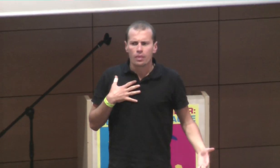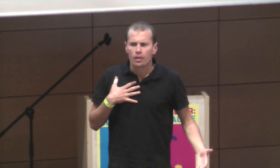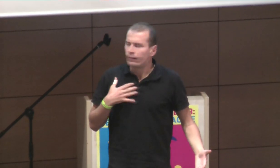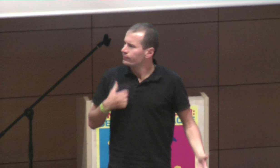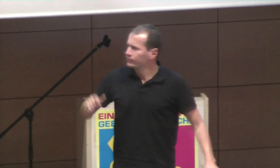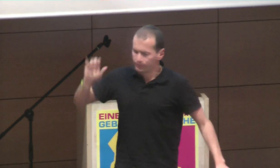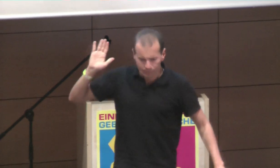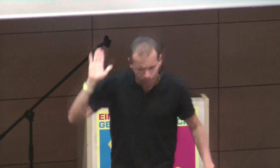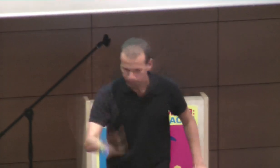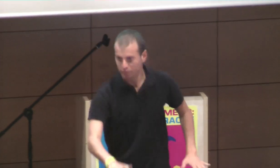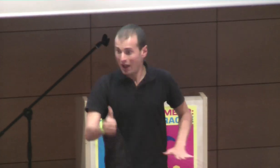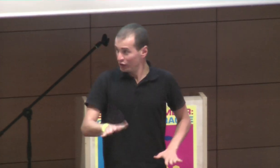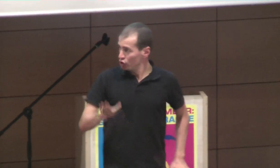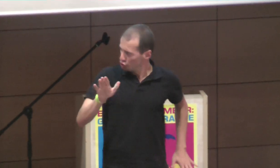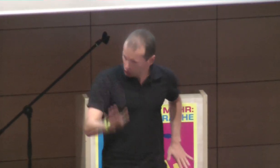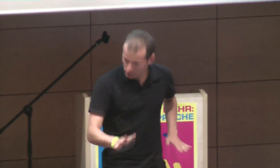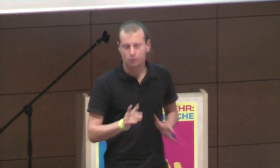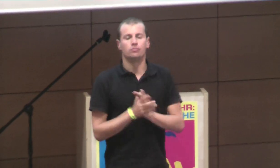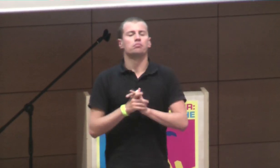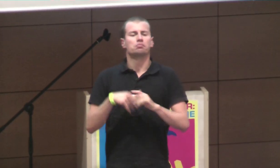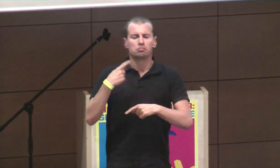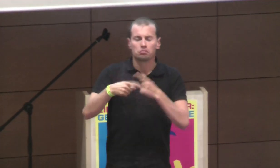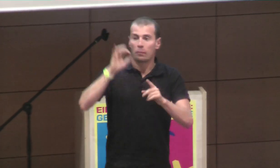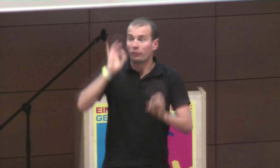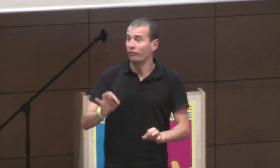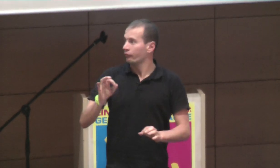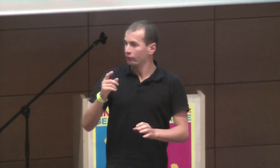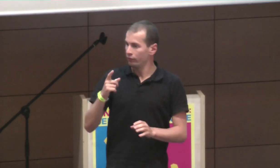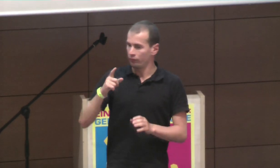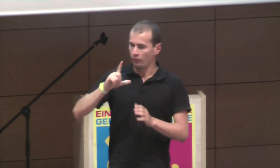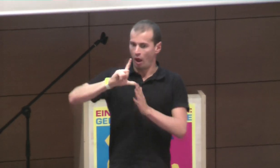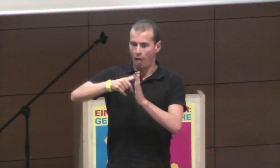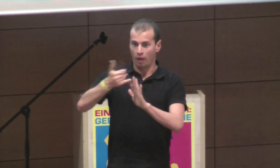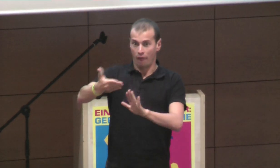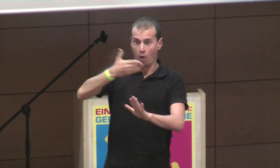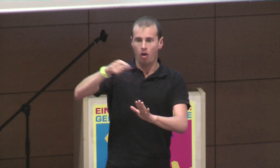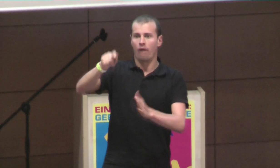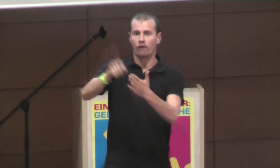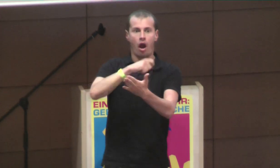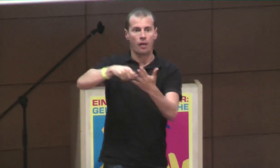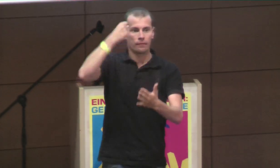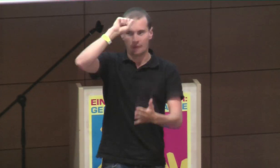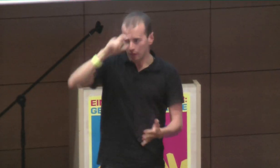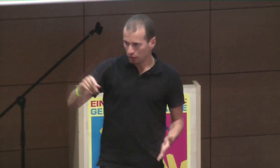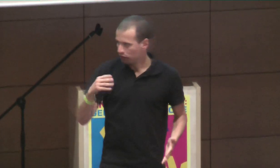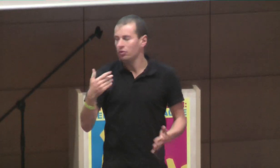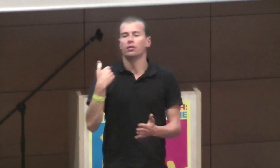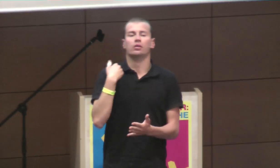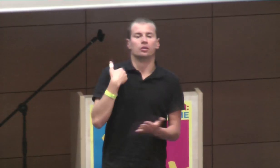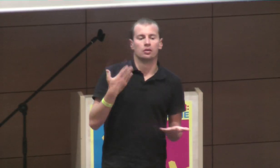ähm, bewirken konnte, und auch, ähm, ja, das war der erste Stück für mich, tatsächlich da, ähm, Interessen zu vertreten, und, ähm, diese